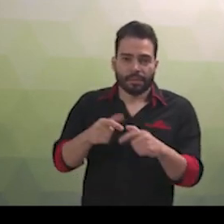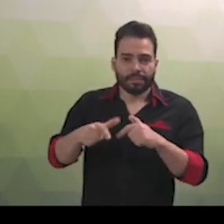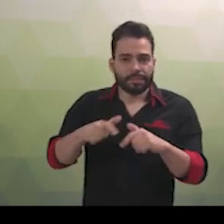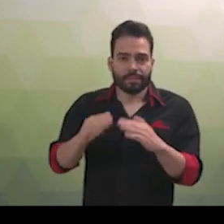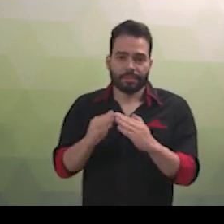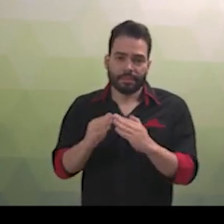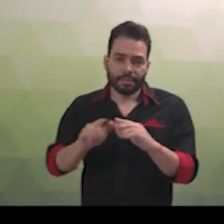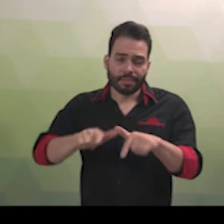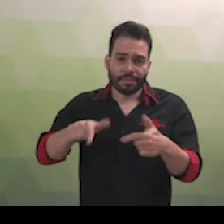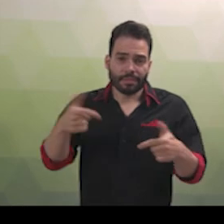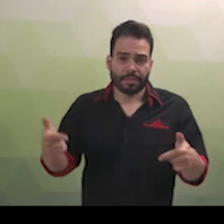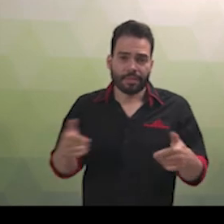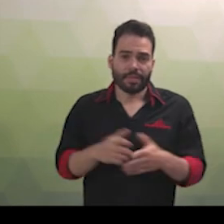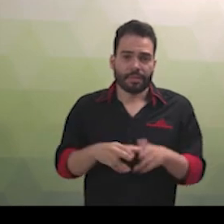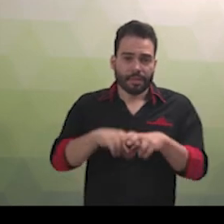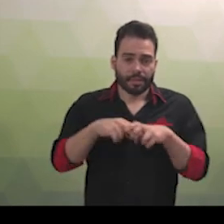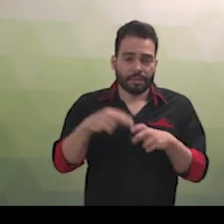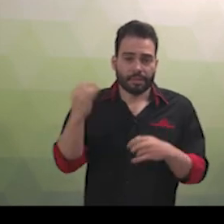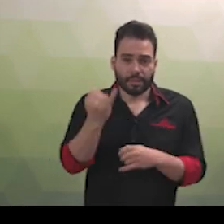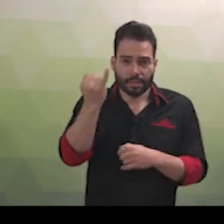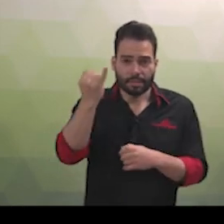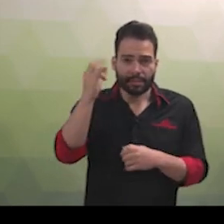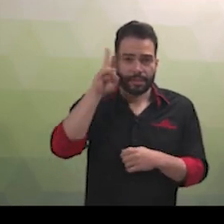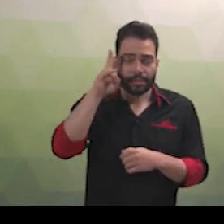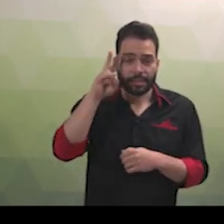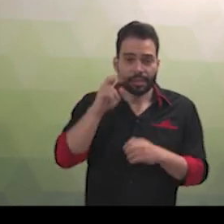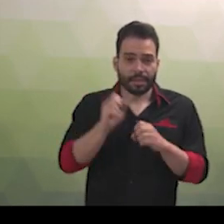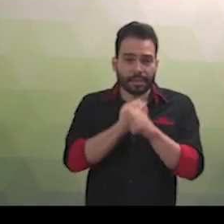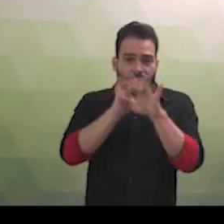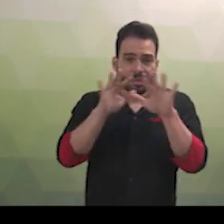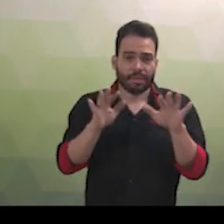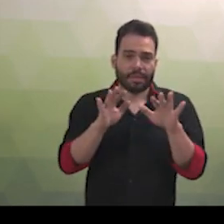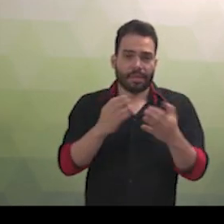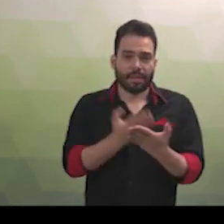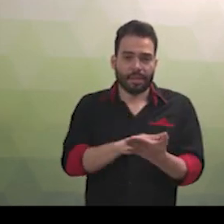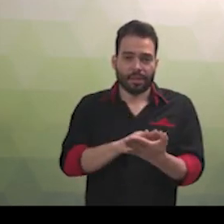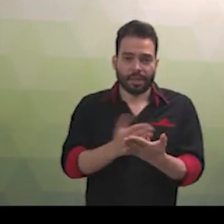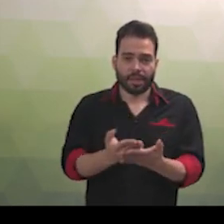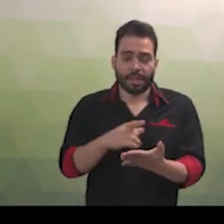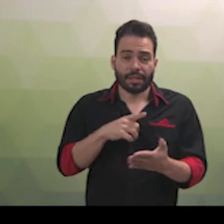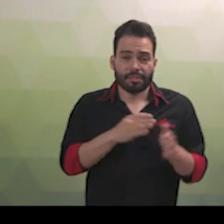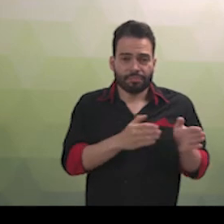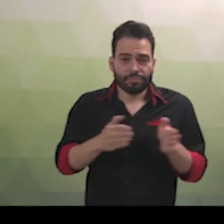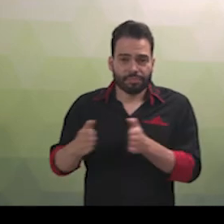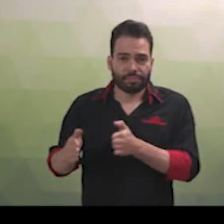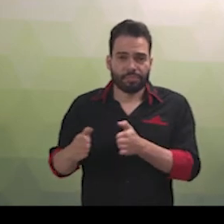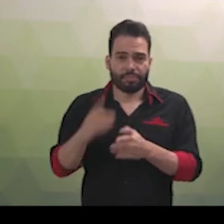e outras. É por isso que é importante lembrar e deixar claro que o intérprete tem uma jornada de trabalho e outras